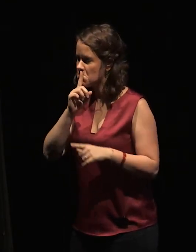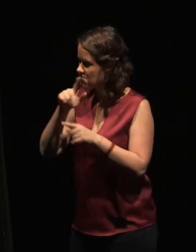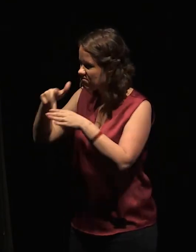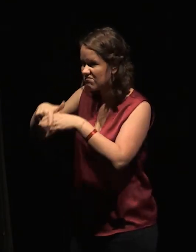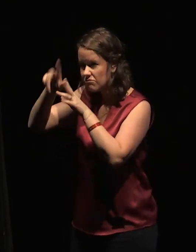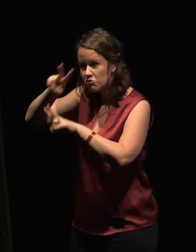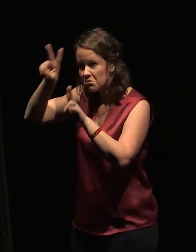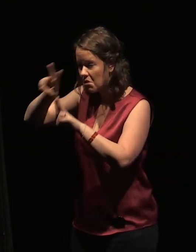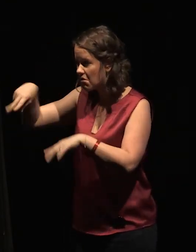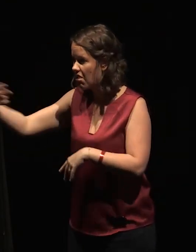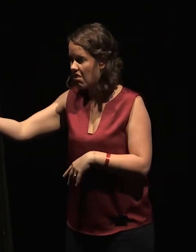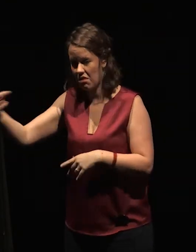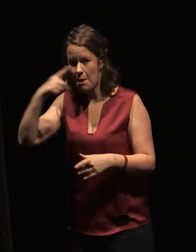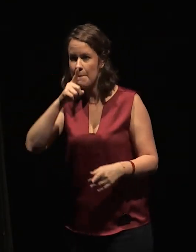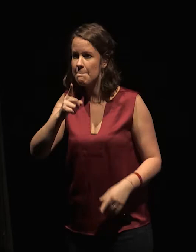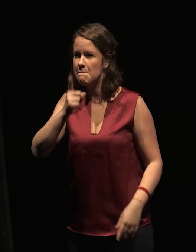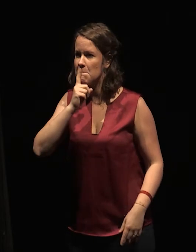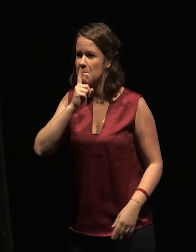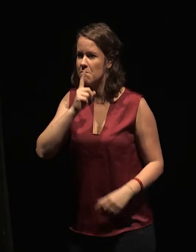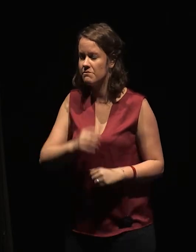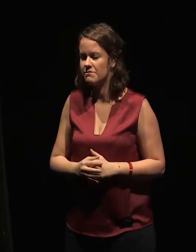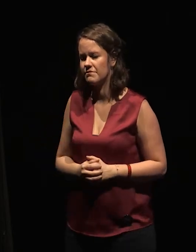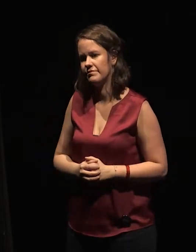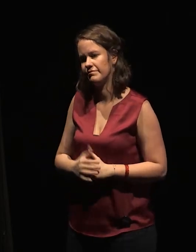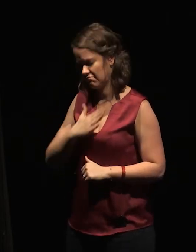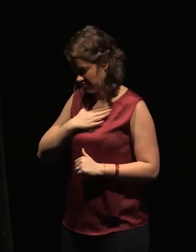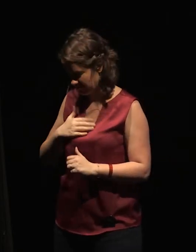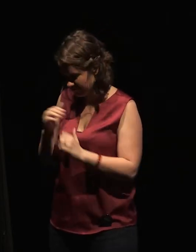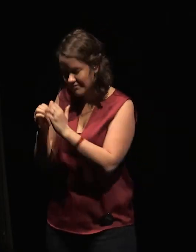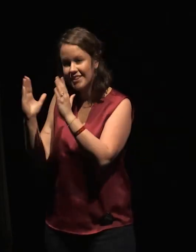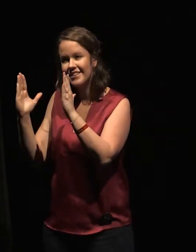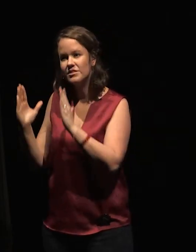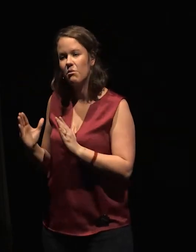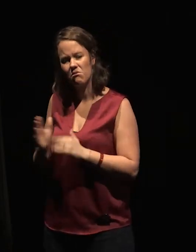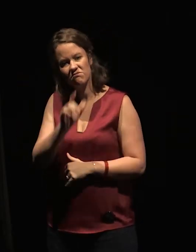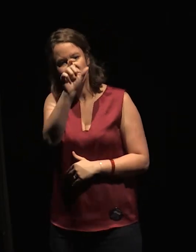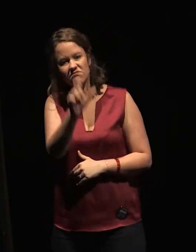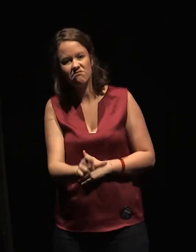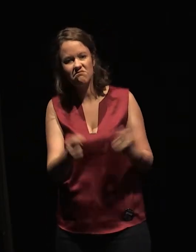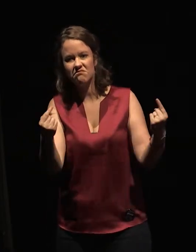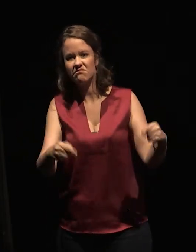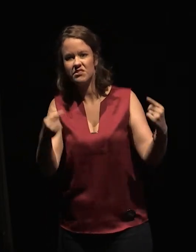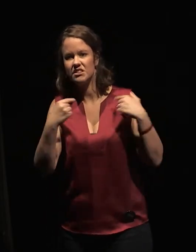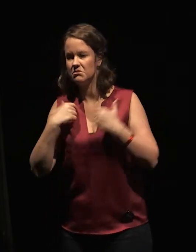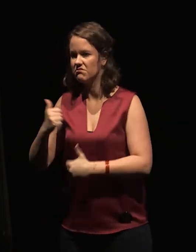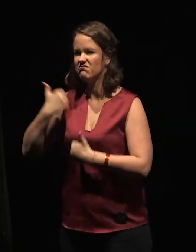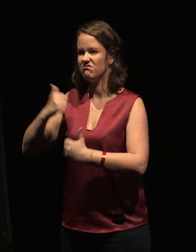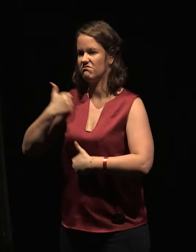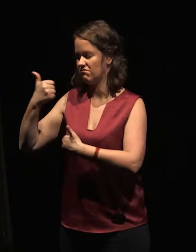chansons au sommet de la colline. Dans notre masure, l'ennemi se repose du fusil Il l'abandonne sur la